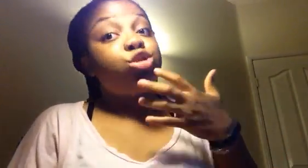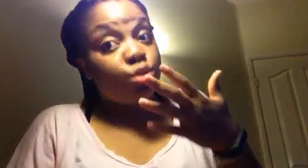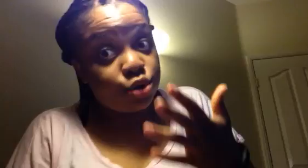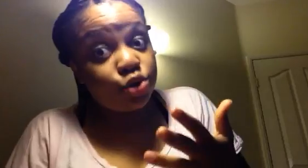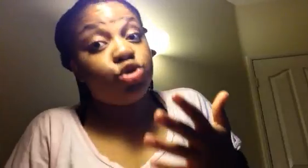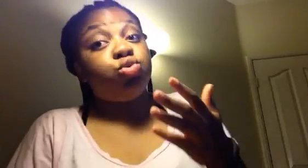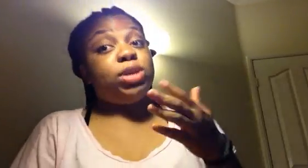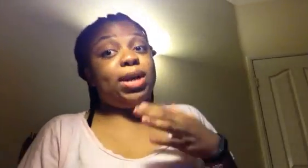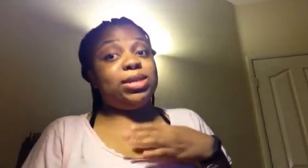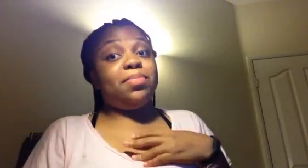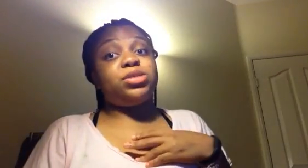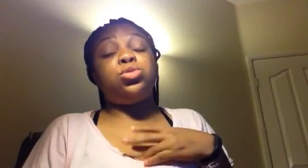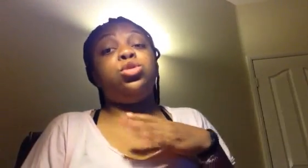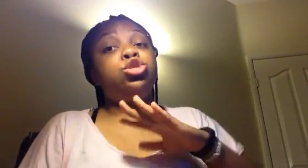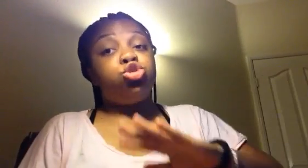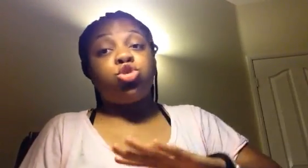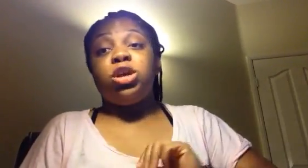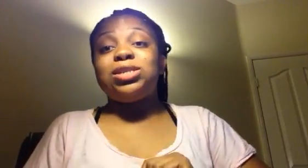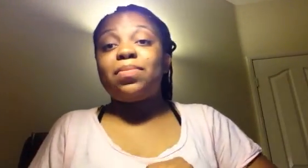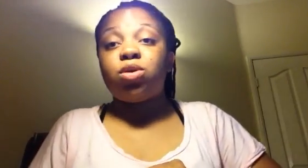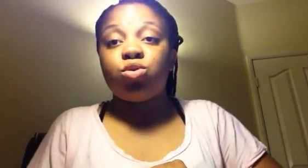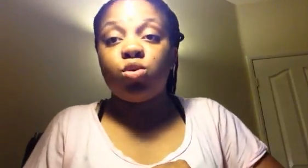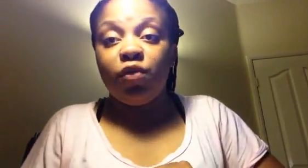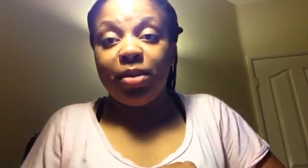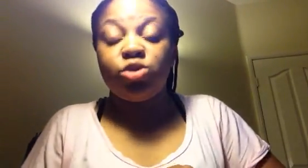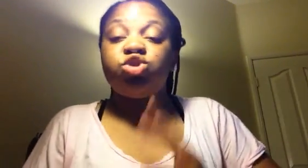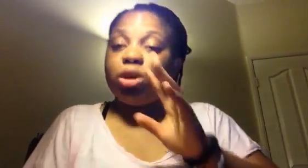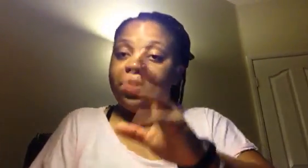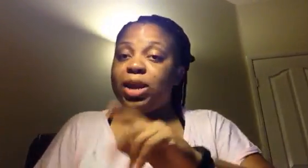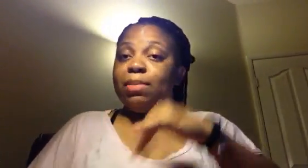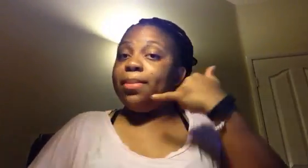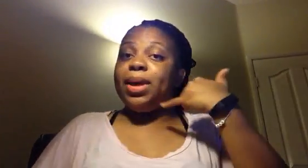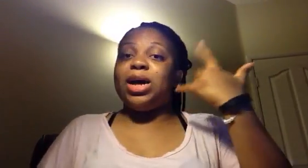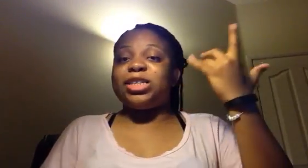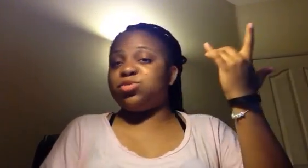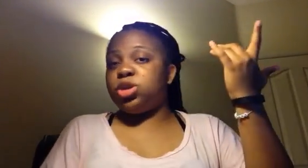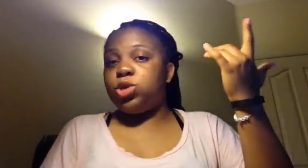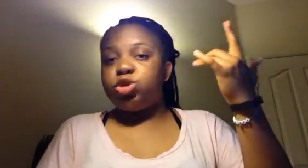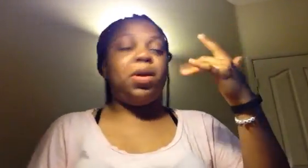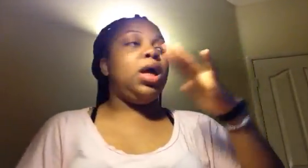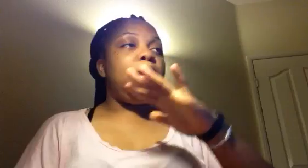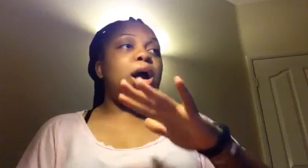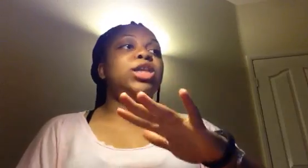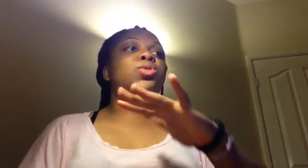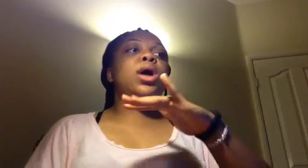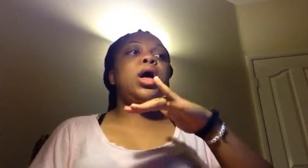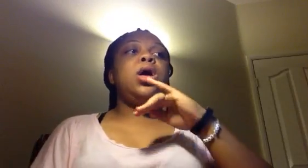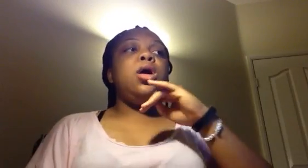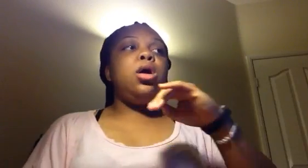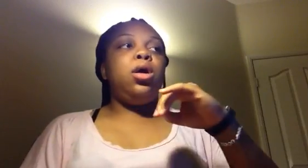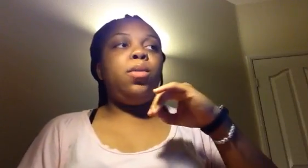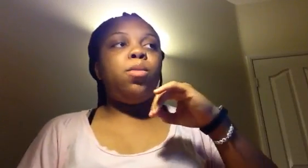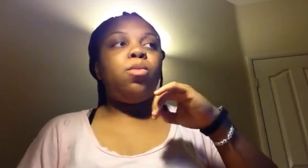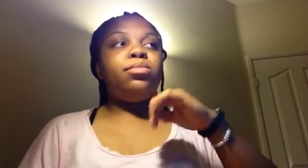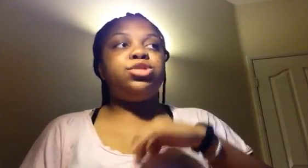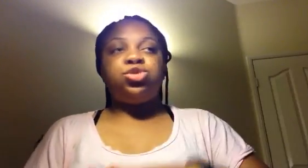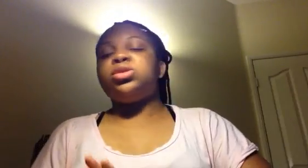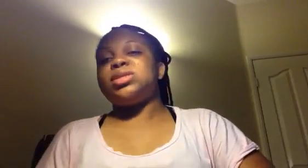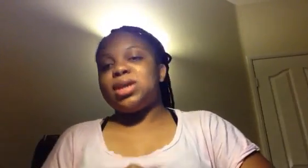Disons que son genou s'est cassé parce que, jusque-là, je n pas encore de confirmation. J'ai appelé là-bas, mais la réception ne décroche pas. En tout cas, disons qu'il s'est